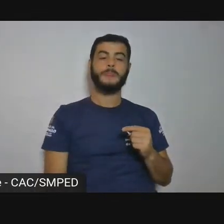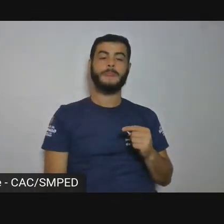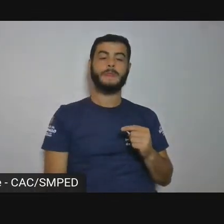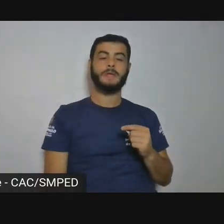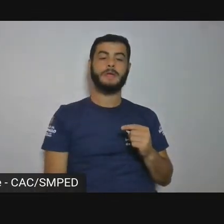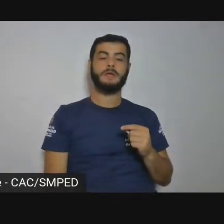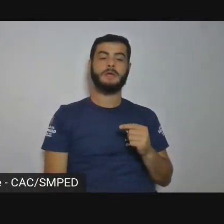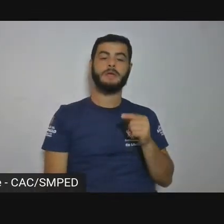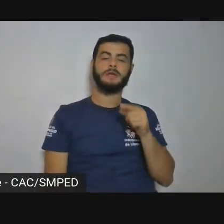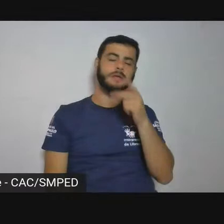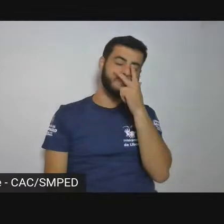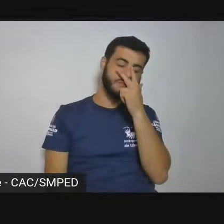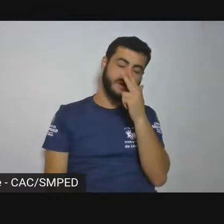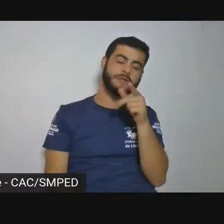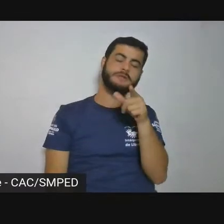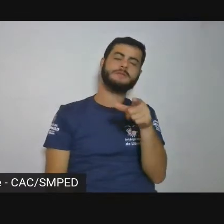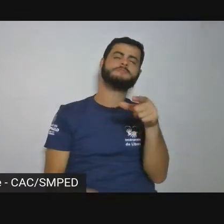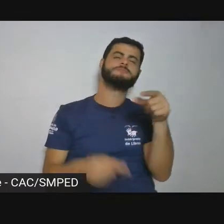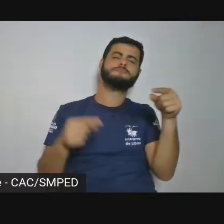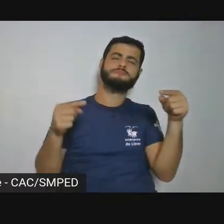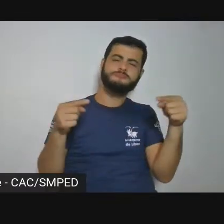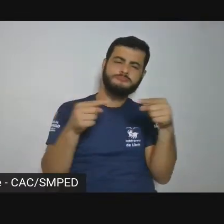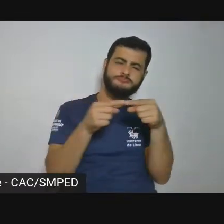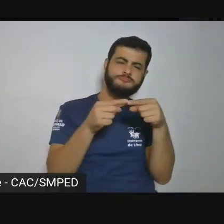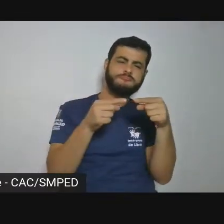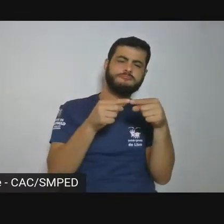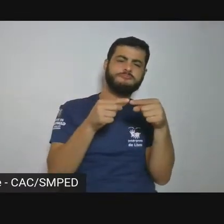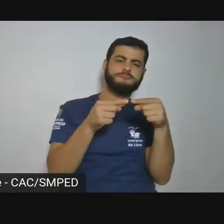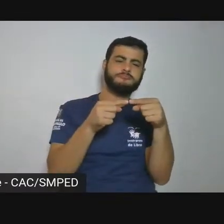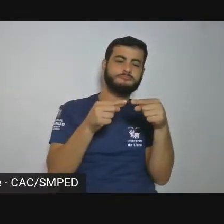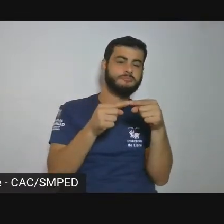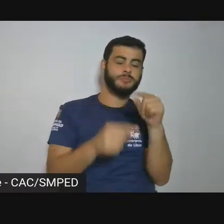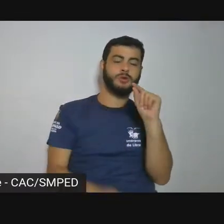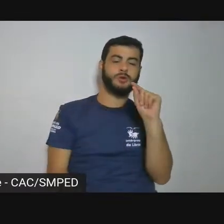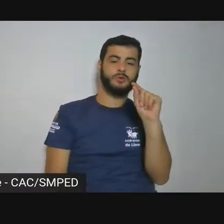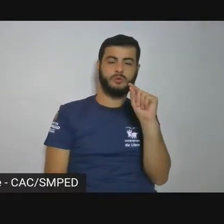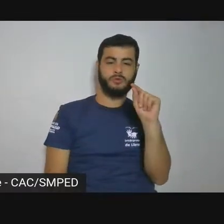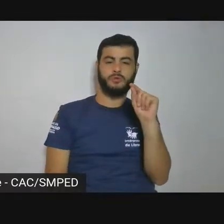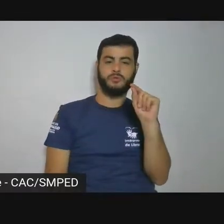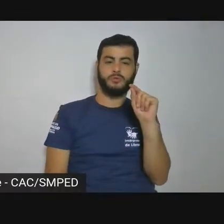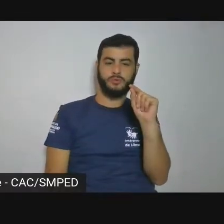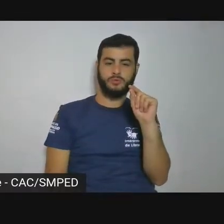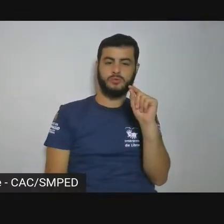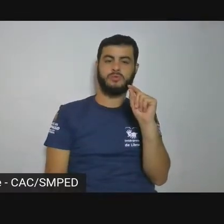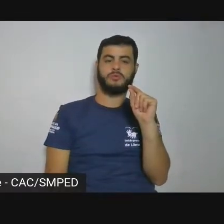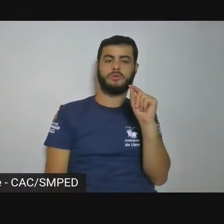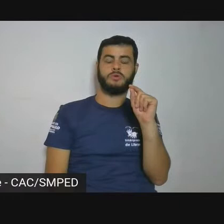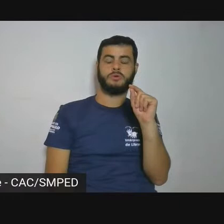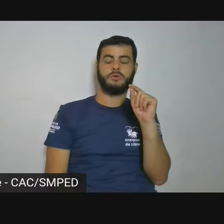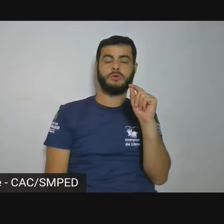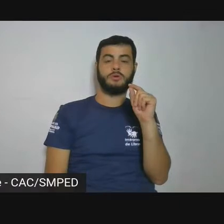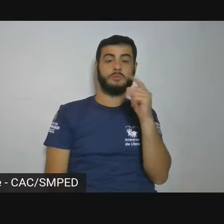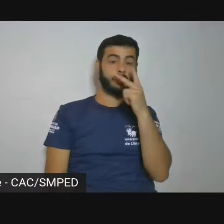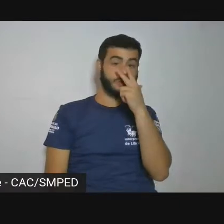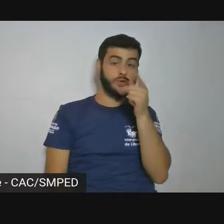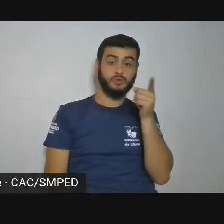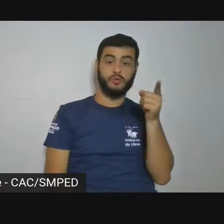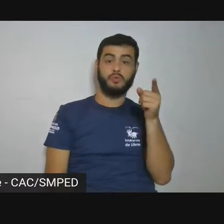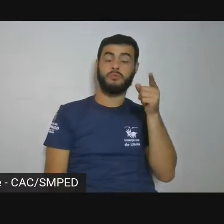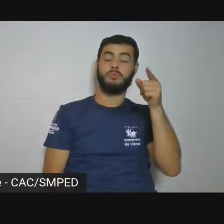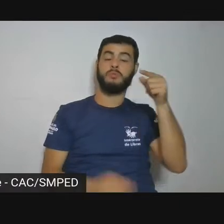existiria um ponto de fissionalidade muito, já muito contemporâneo, no qual